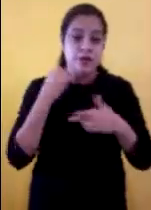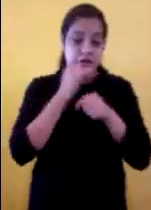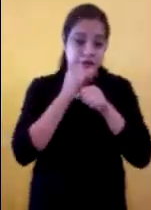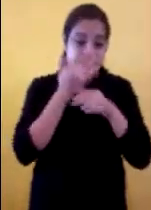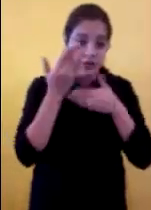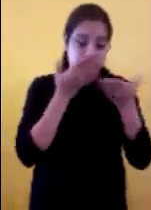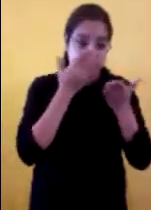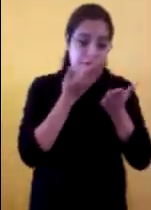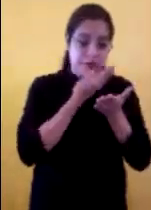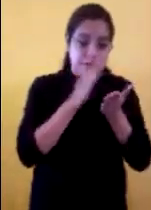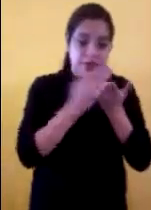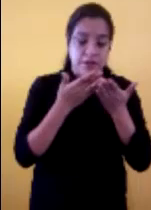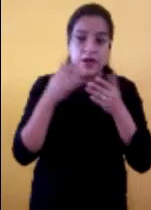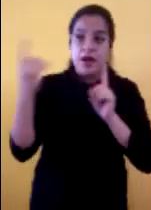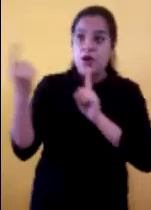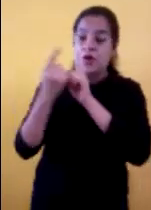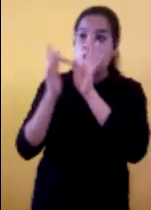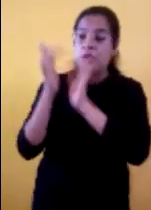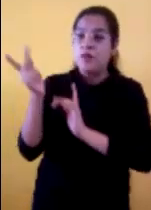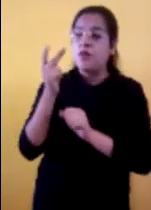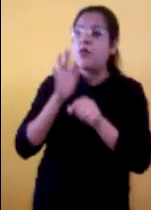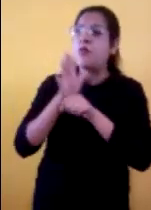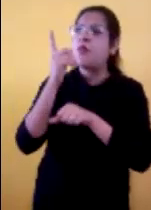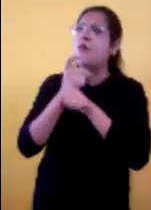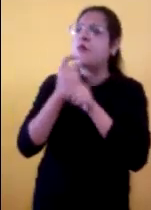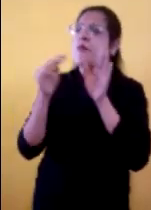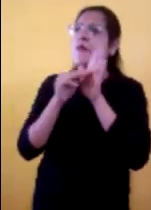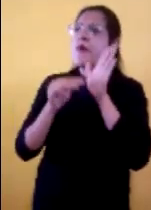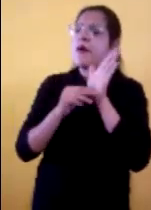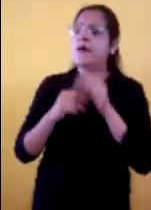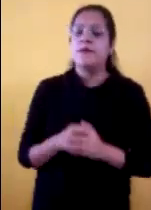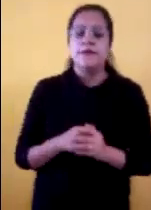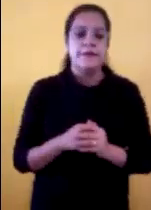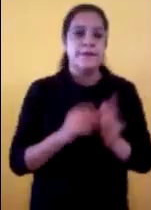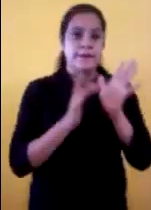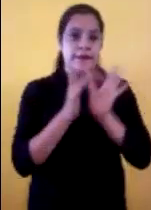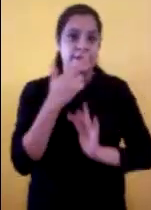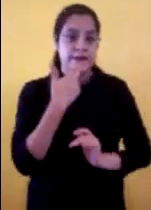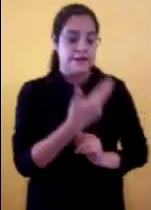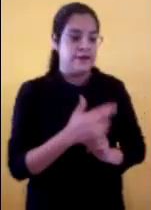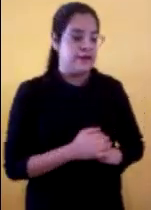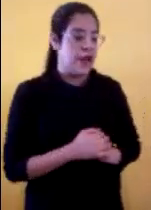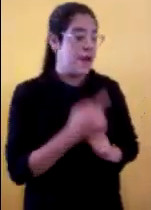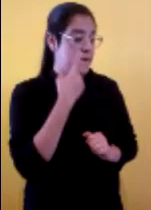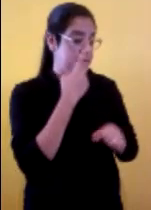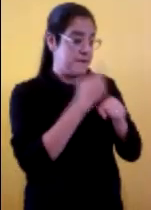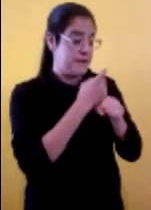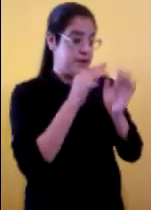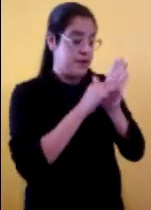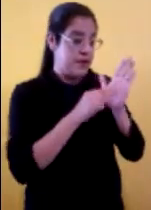acercó a Jesús y le preguntó, ¿cuál es el primero de todos los mandamientos? Jesús le respondió,